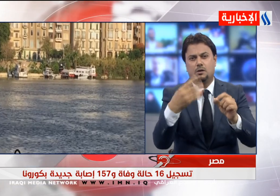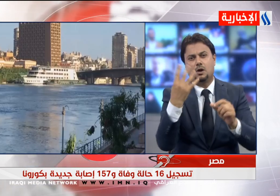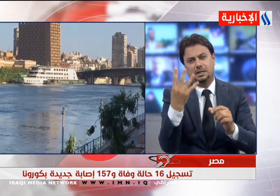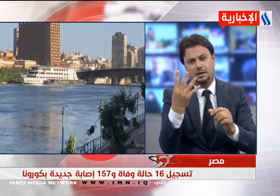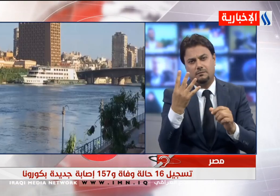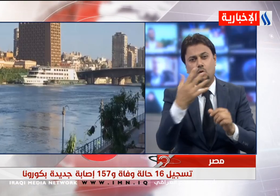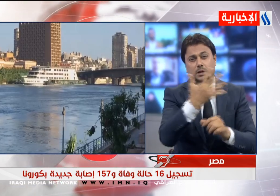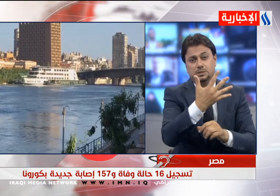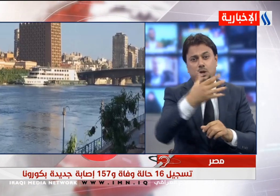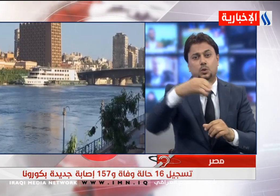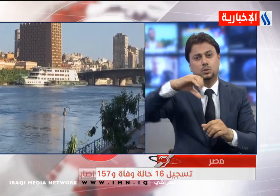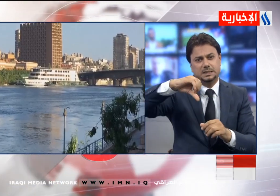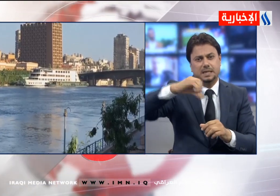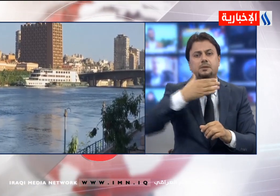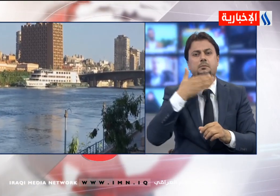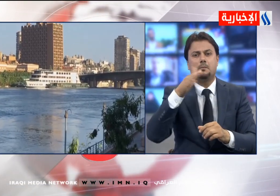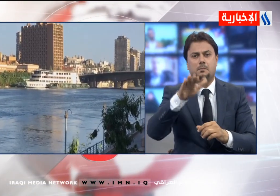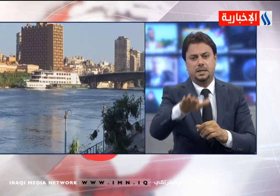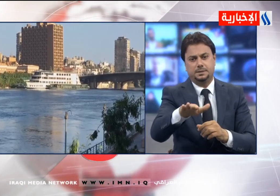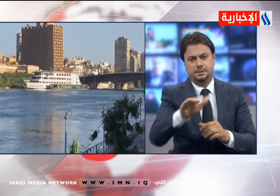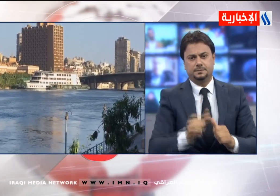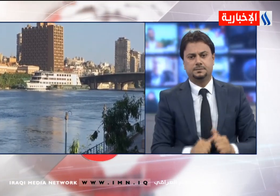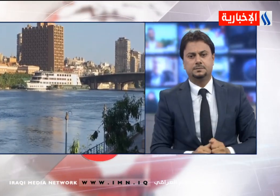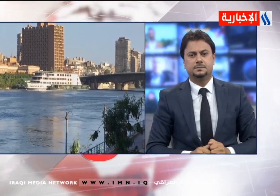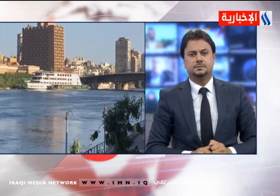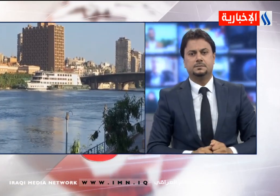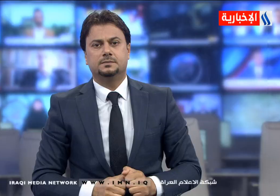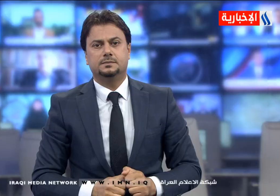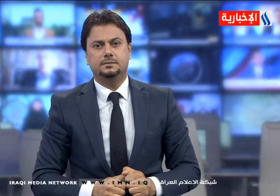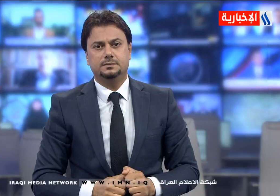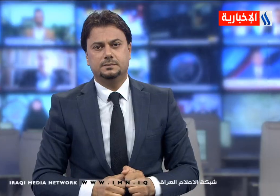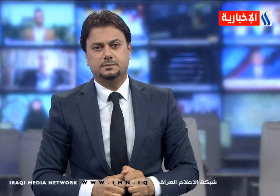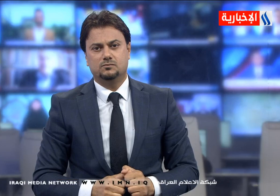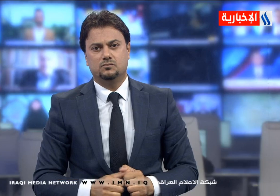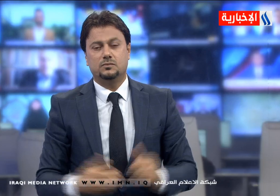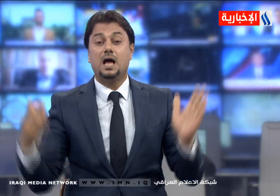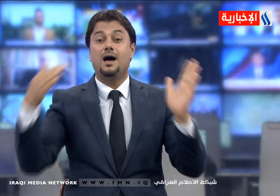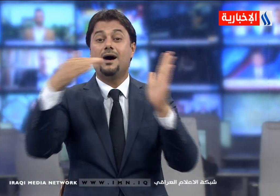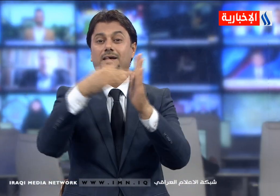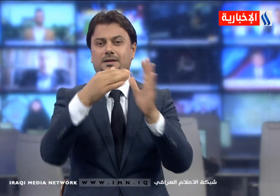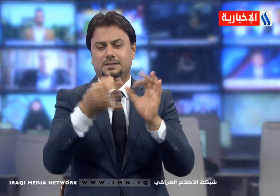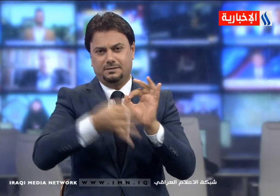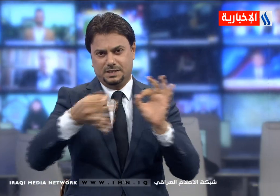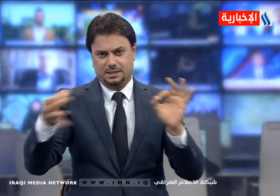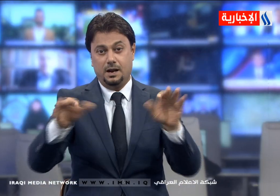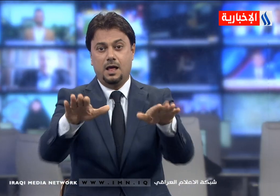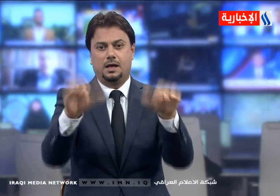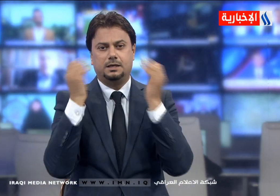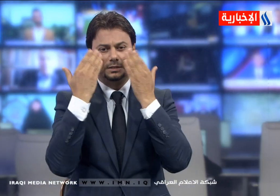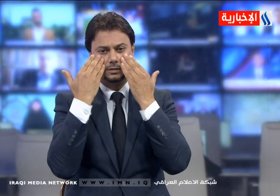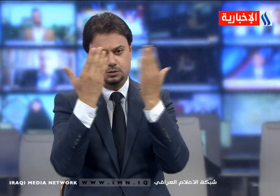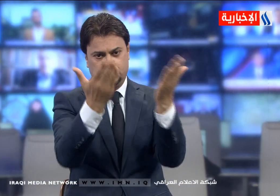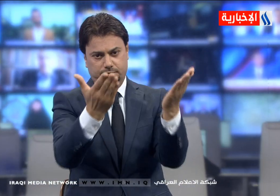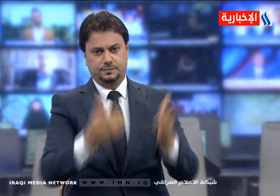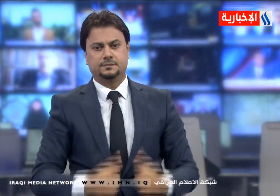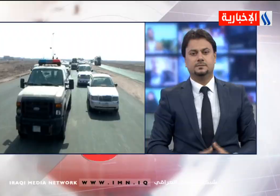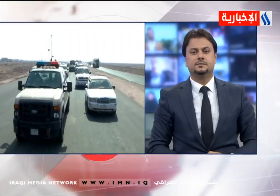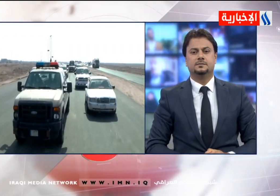وتسعين حالة وفاة هذا كل ما لدينا نختم بالعناوين